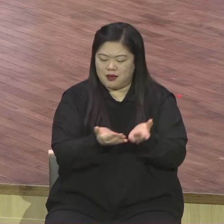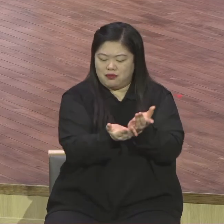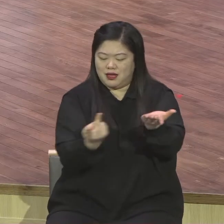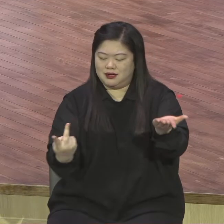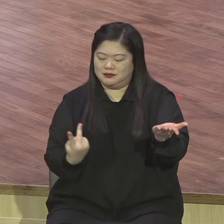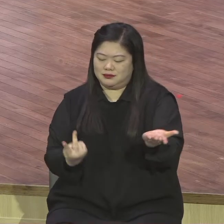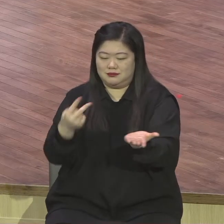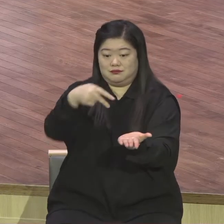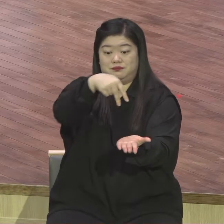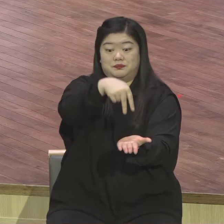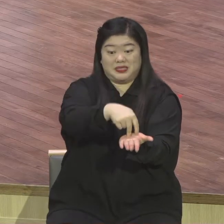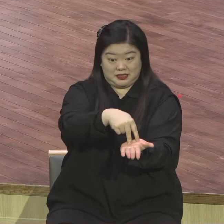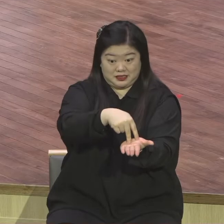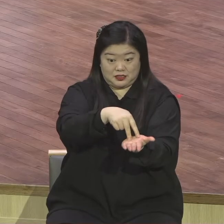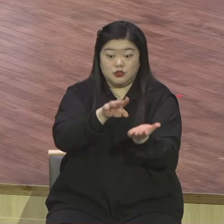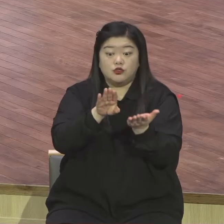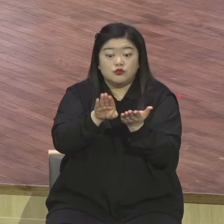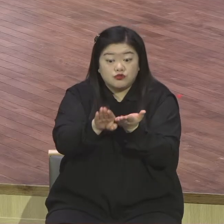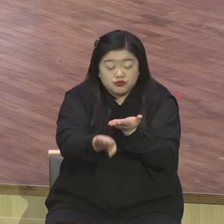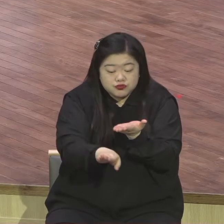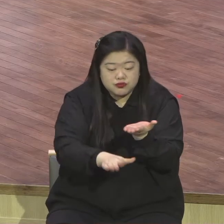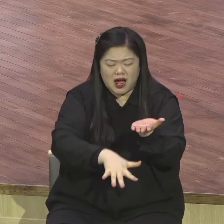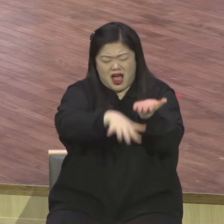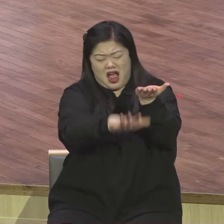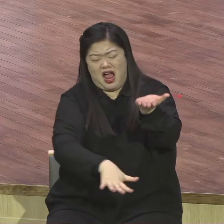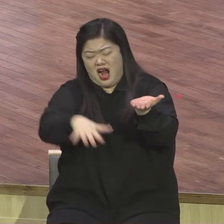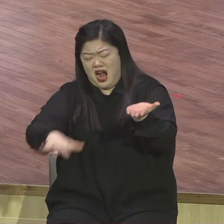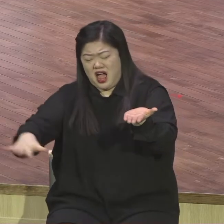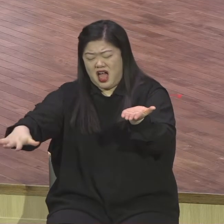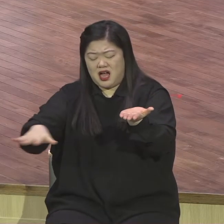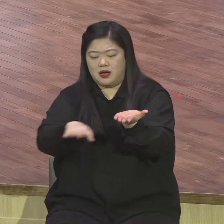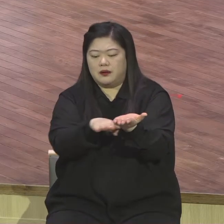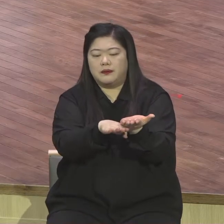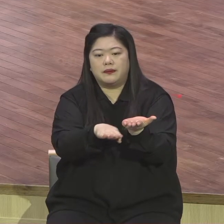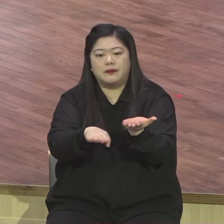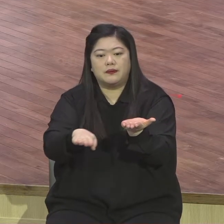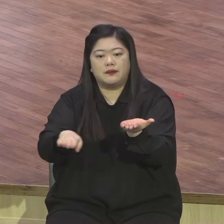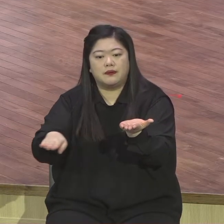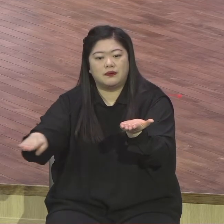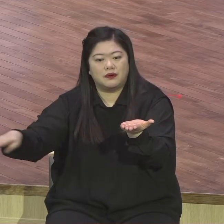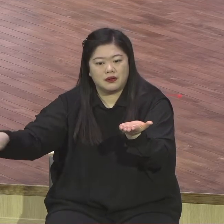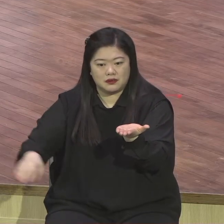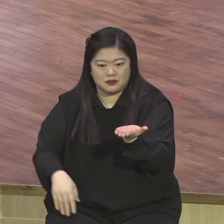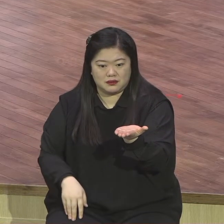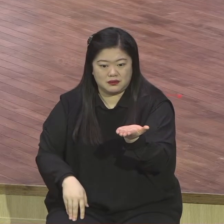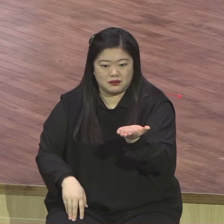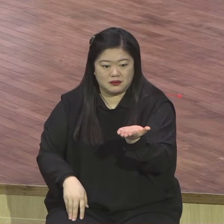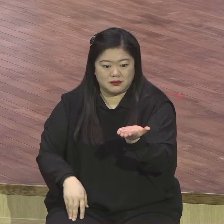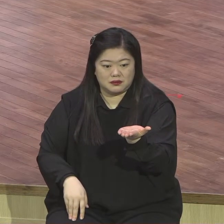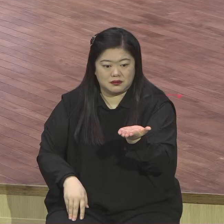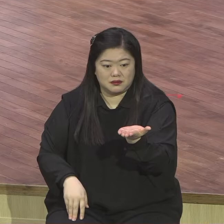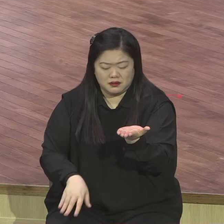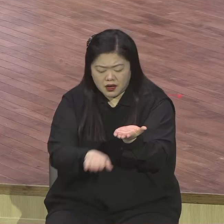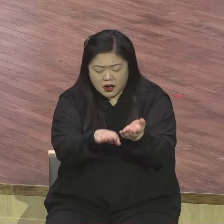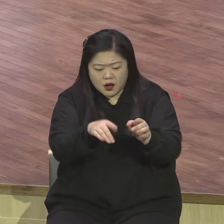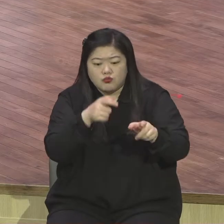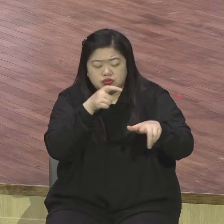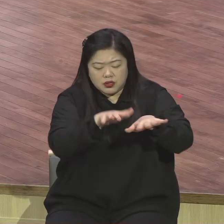뭡니까? 참 평안이 임한 것입니다 예수님과 함께하는 삶이 이렇다는